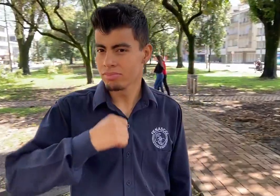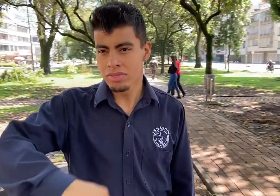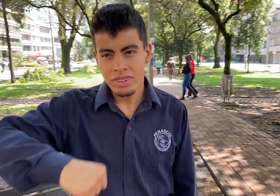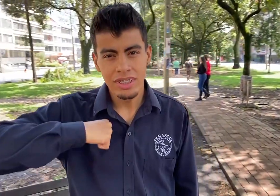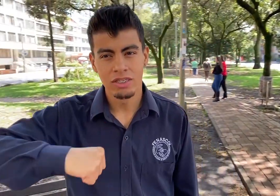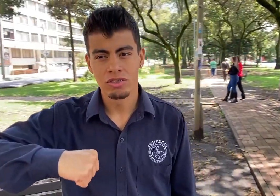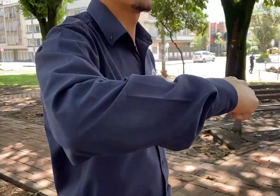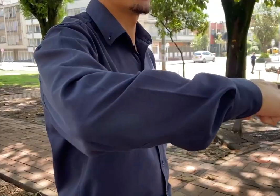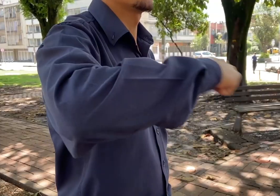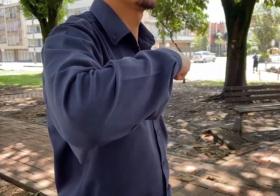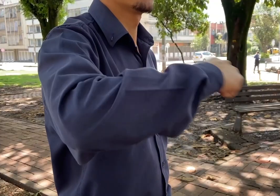Derecho.